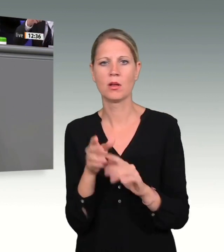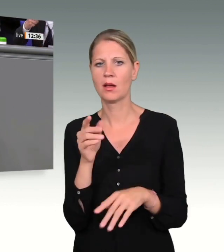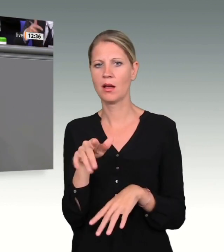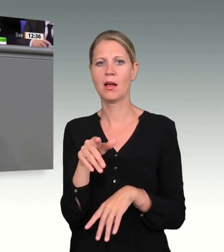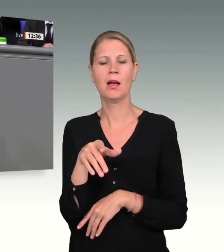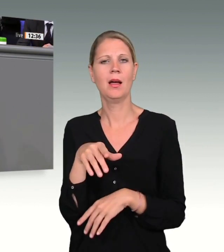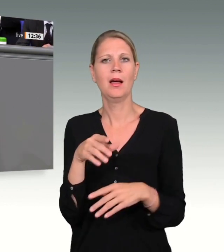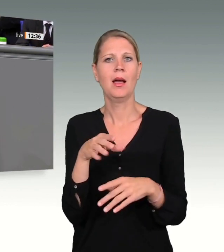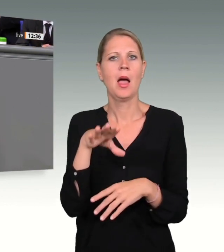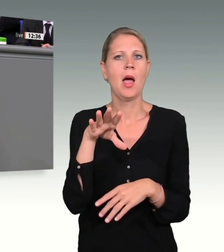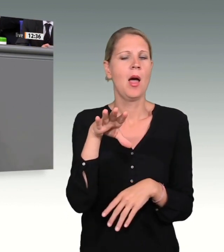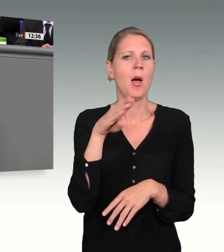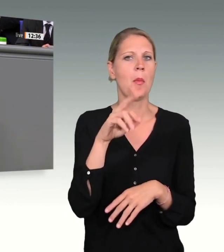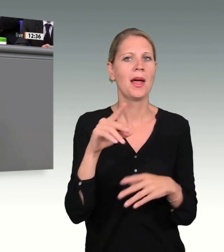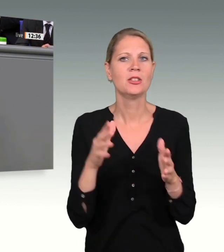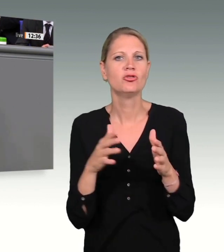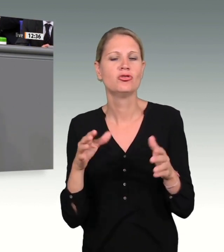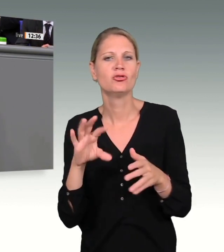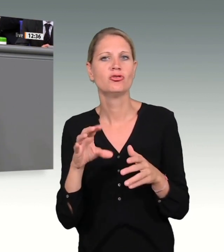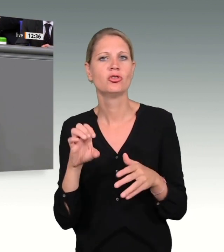dieses Untersuchungsausschusses nicht.